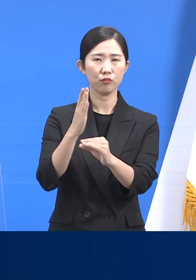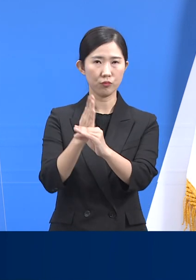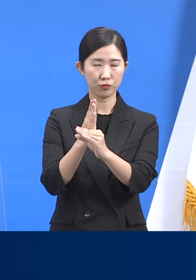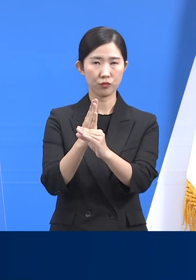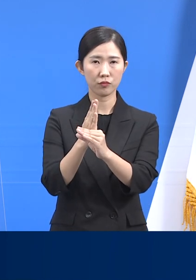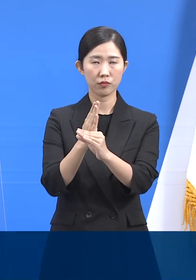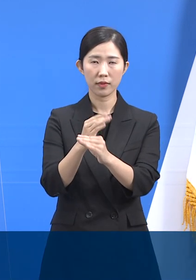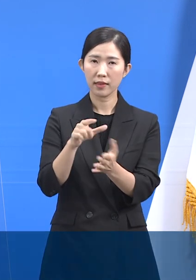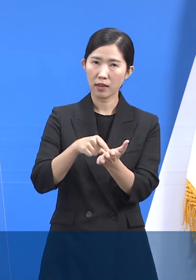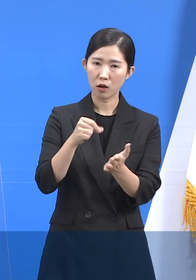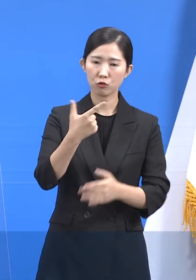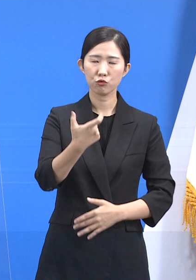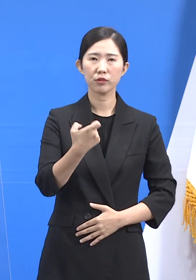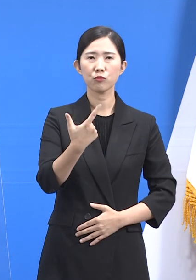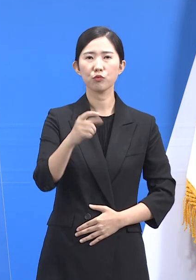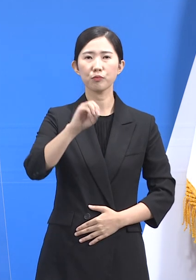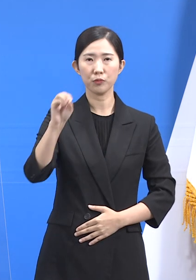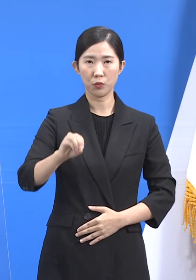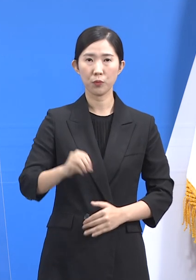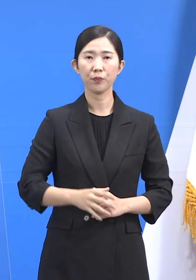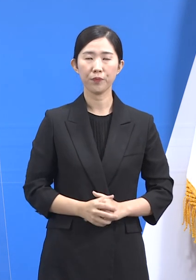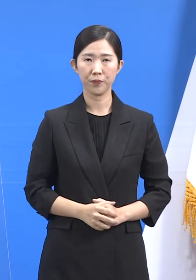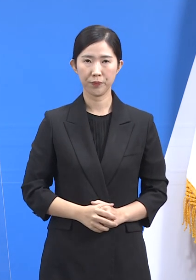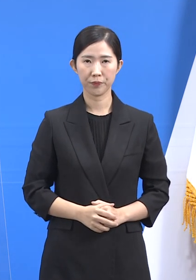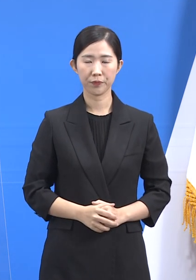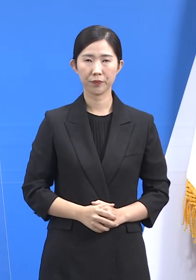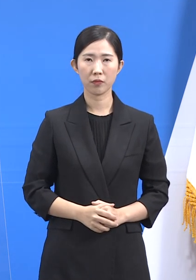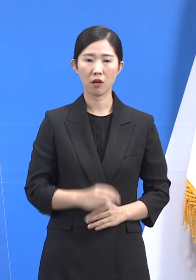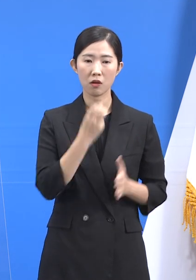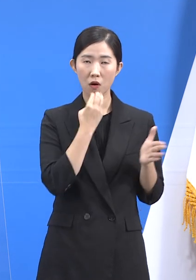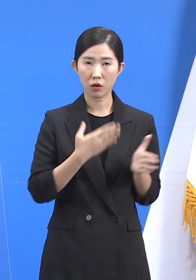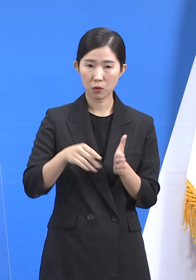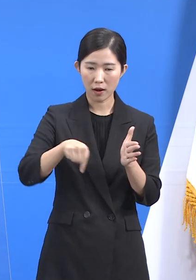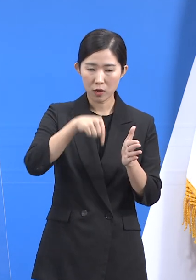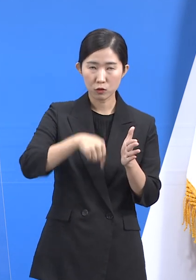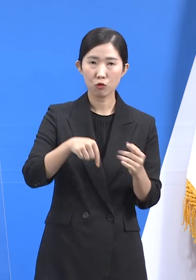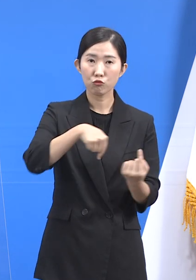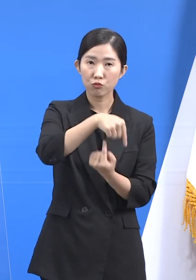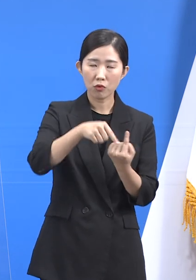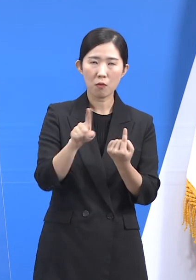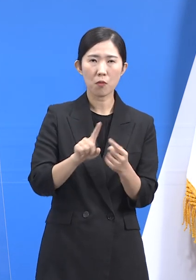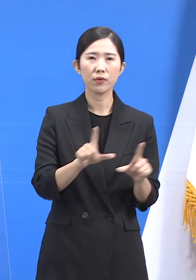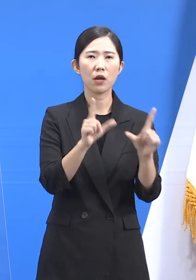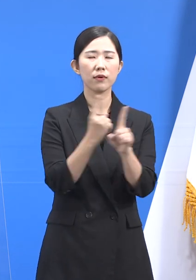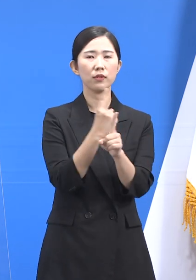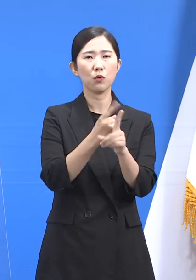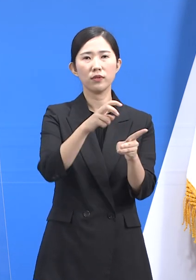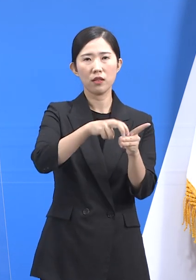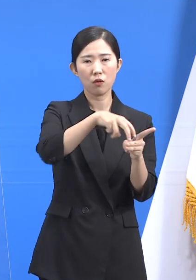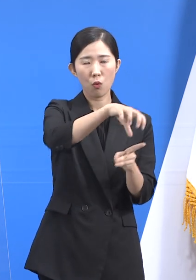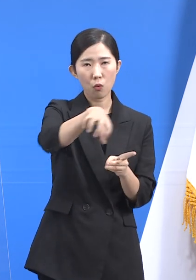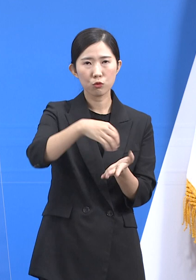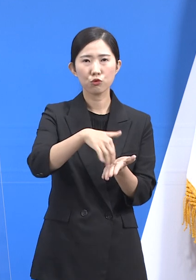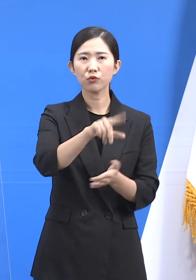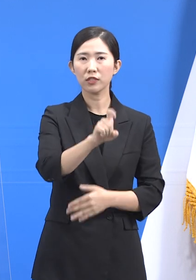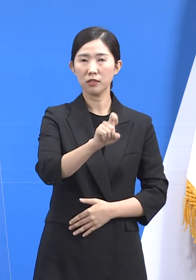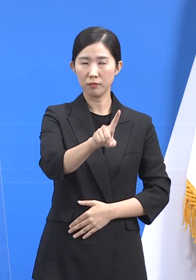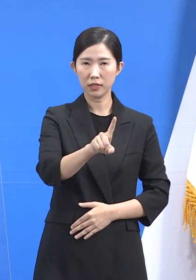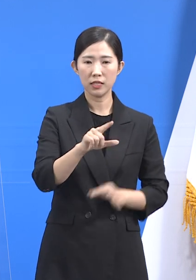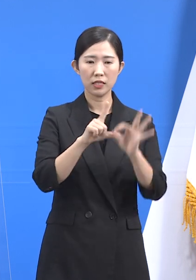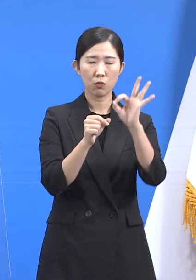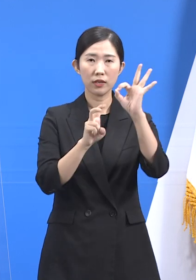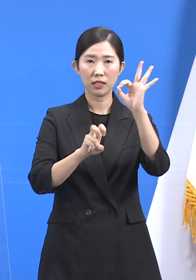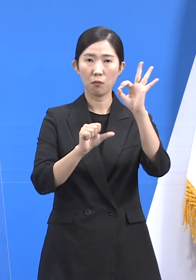병상 가동률은 66%입니다. 도에서 운영하는 총 11개 생활치료센터에는 10월 25일 18시